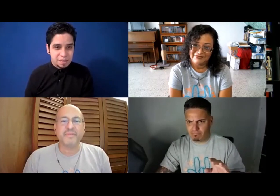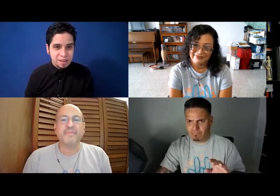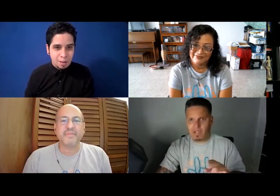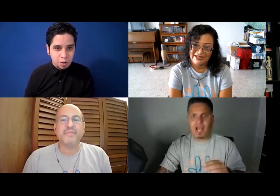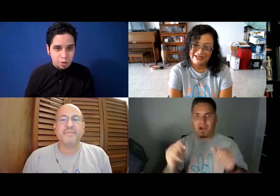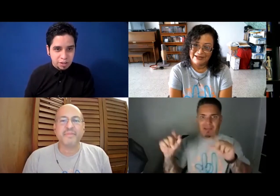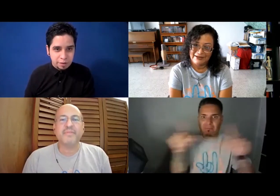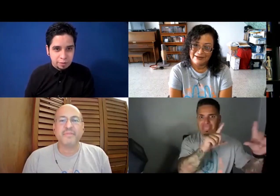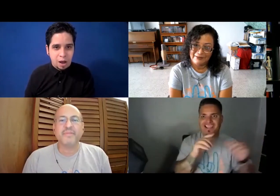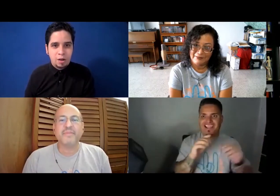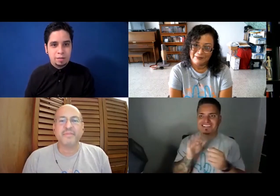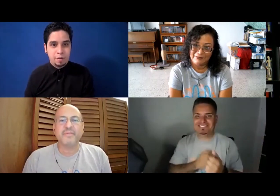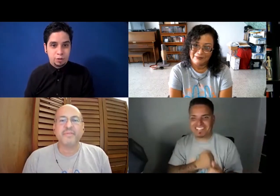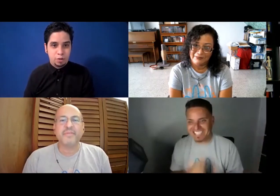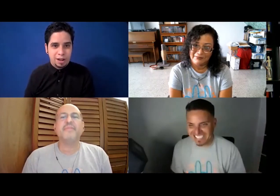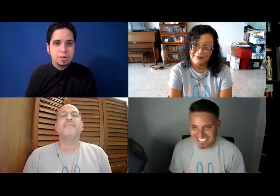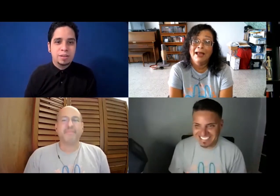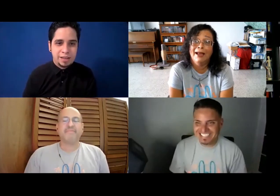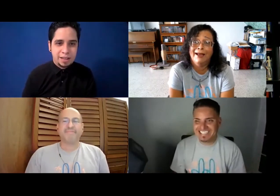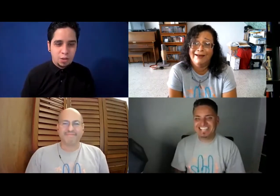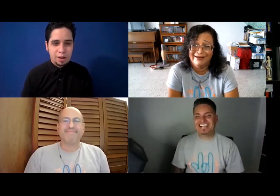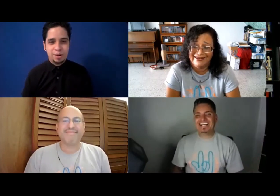Un segundito, ahora, se me fue todo de la, ya está todo bien ahora.